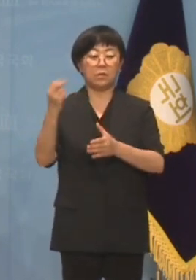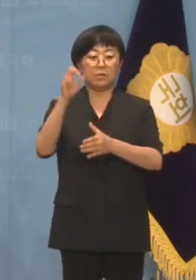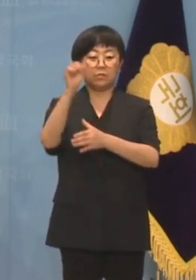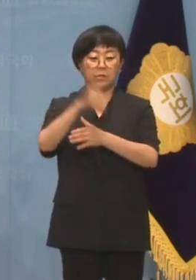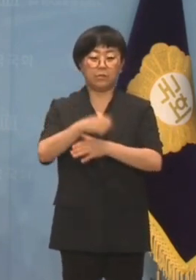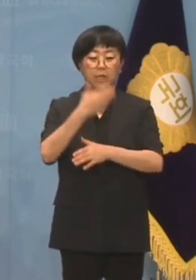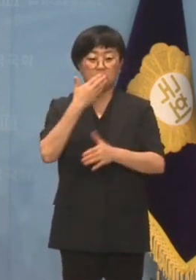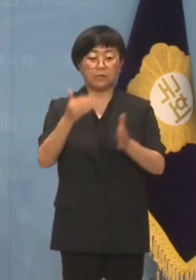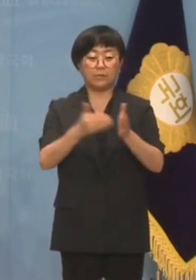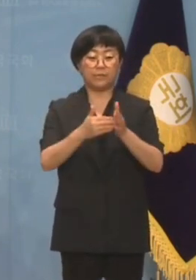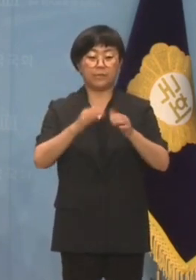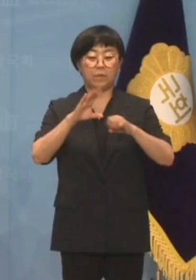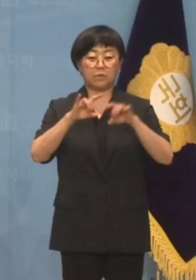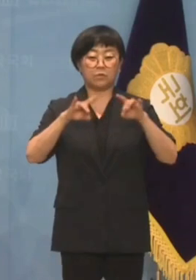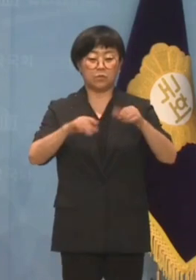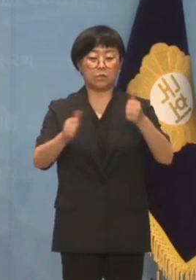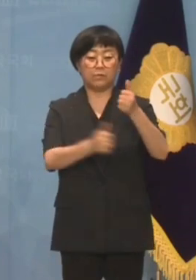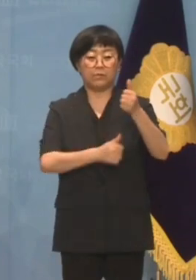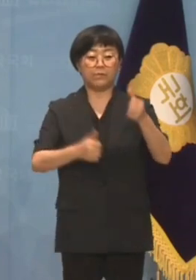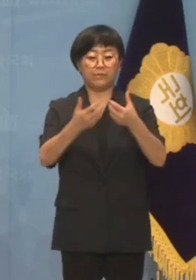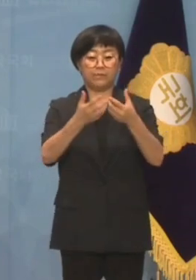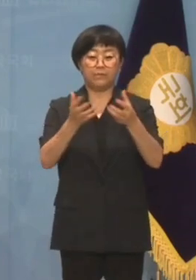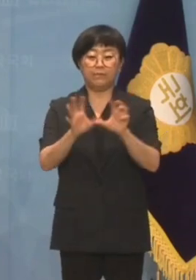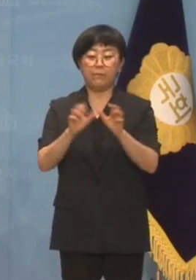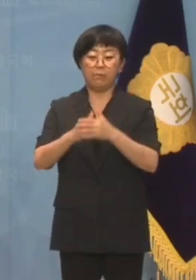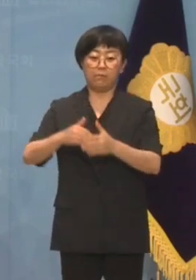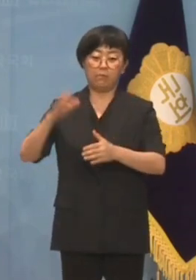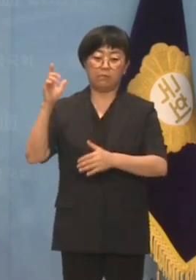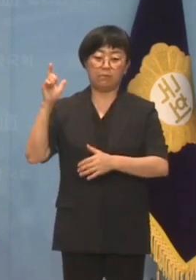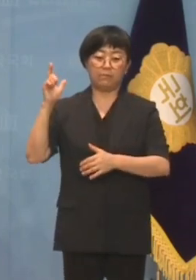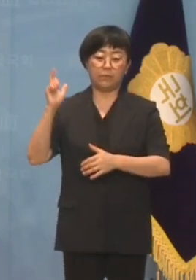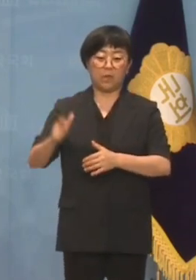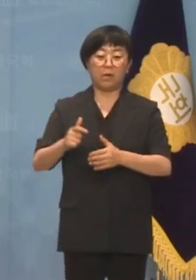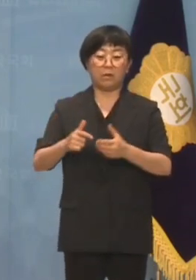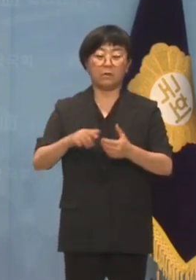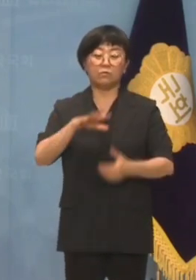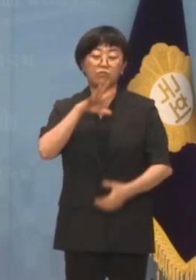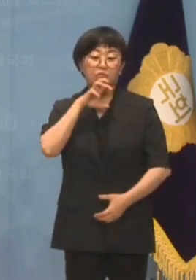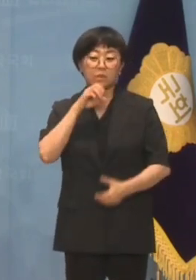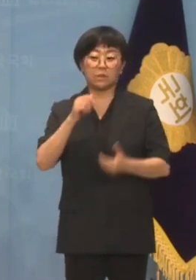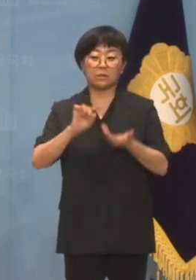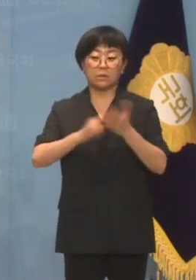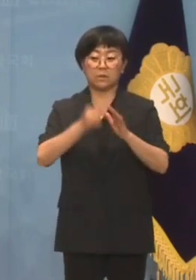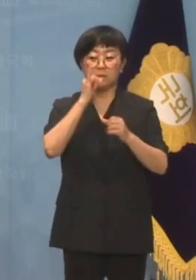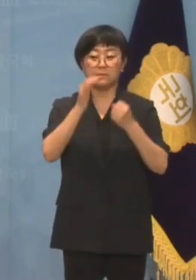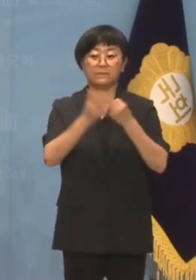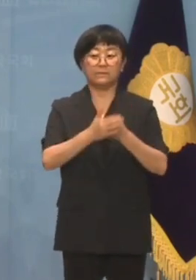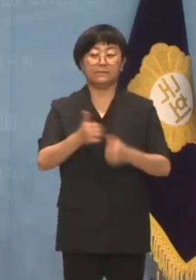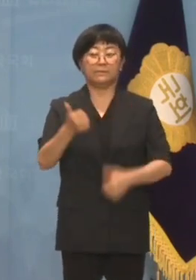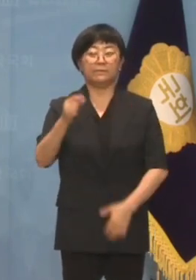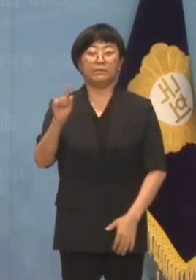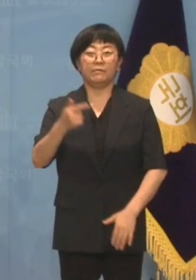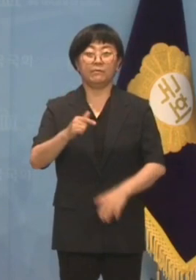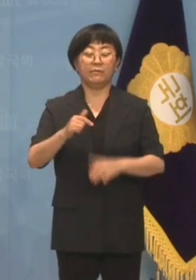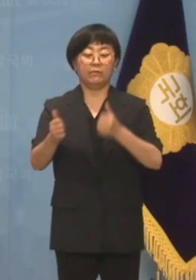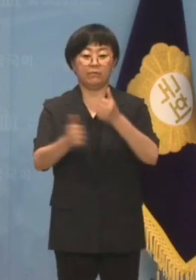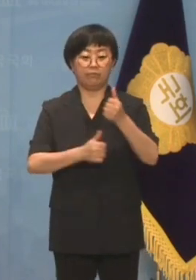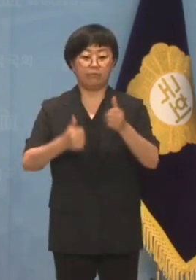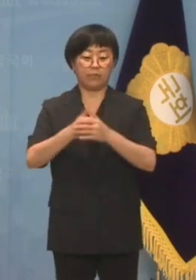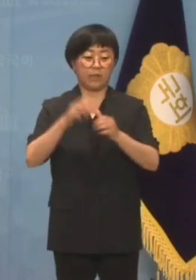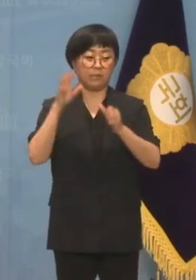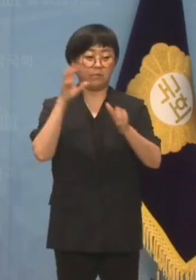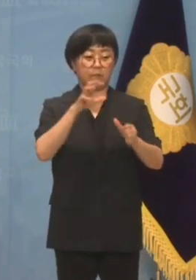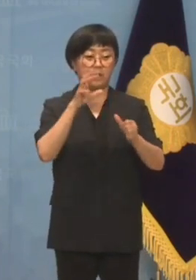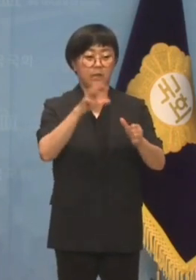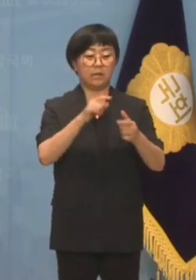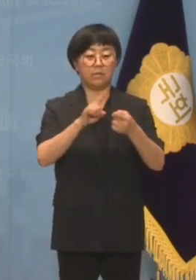점수를 받자 방통위 국장 등에게 강한 불만을 표시했고 한상혁 위원장의 불호령을